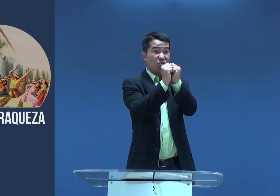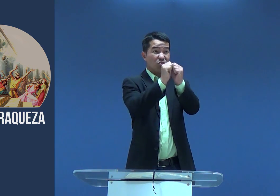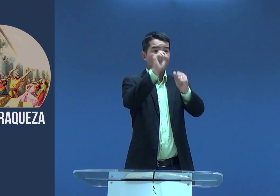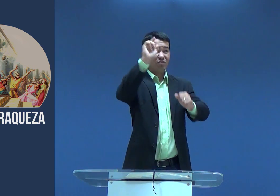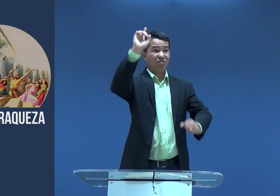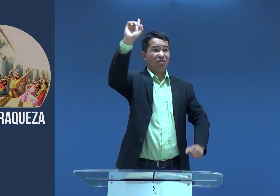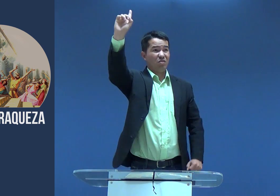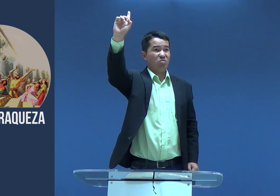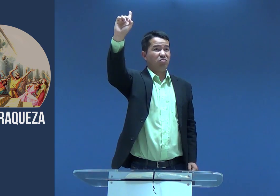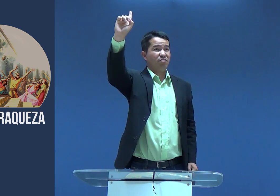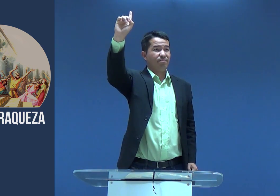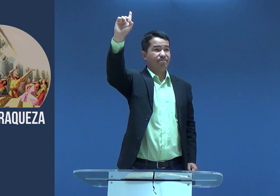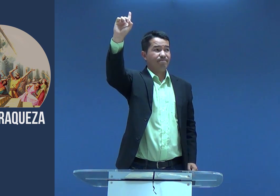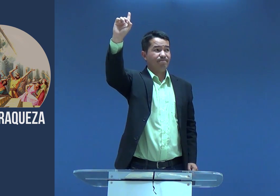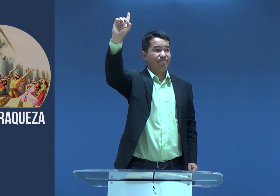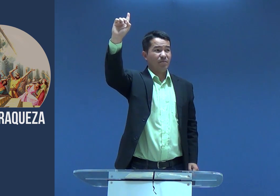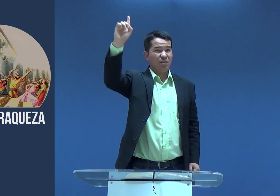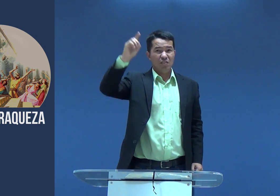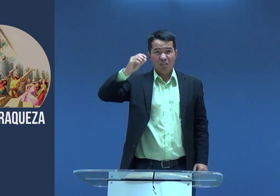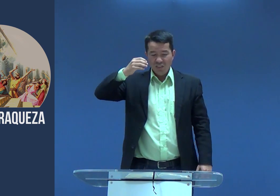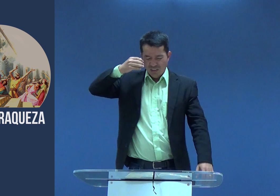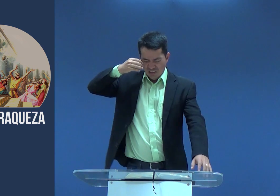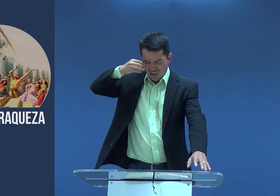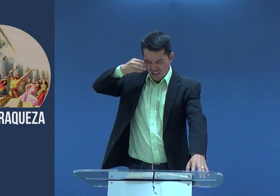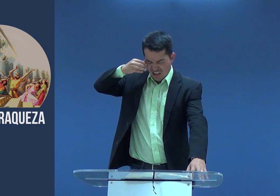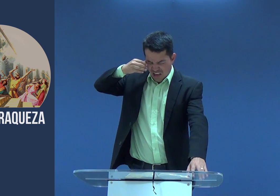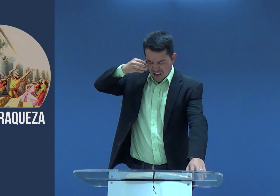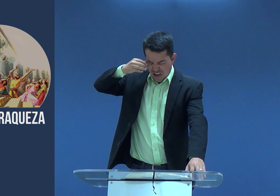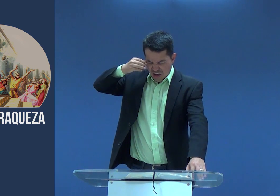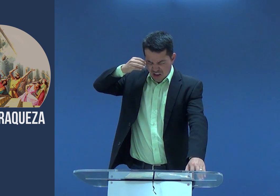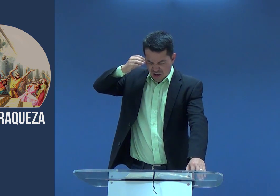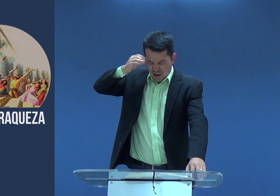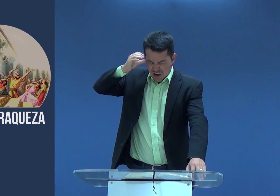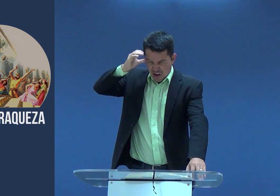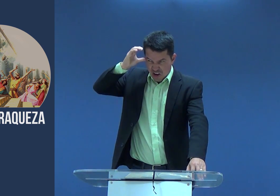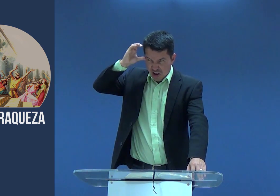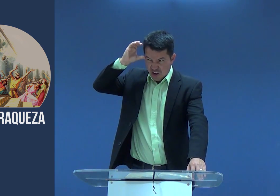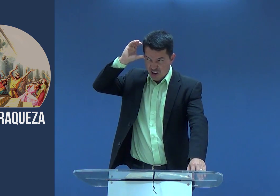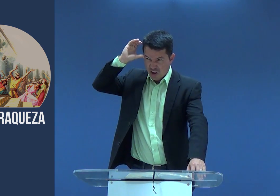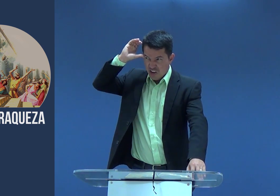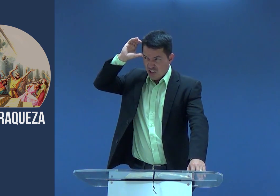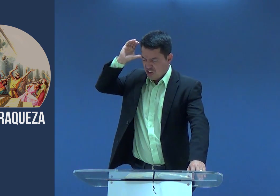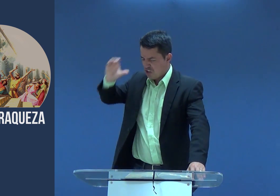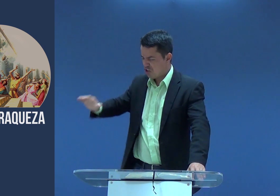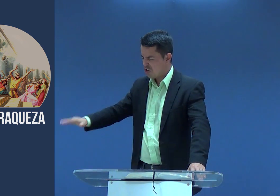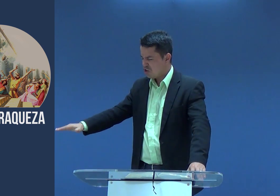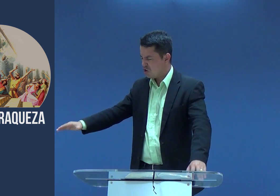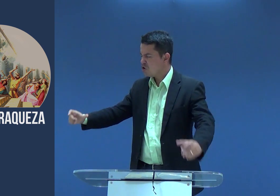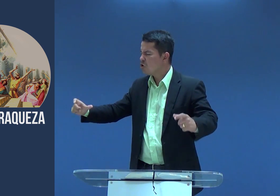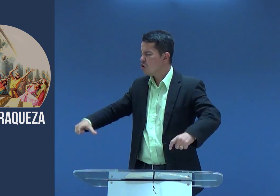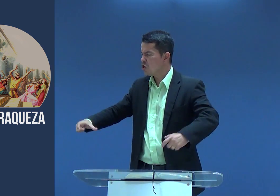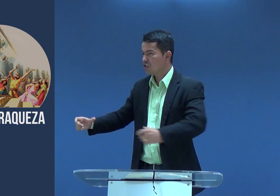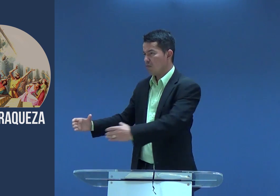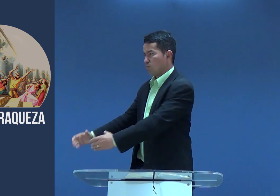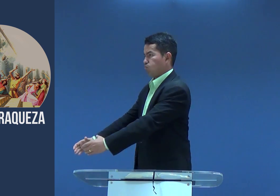descobriu, redescobriu que a força dele estava em Deus. Na hora que ele teve essa consciência novamente,